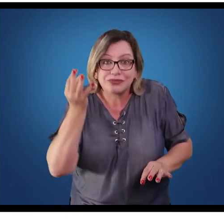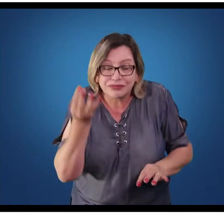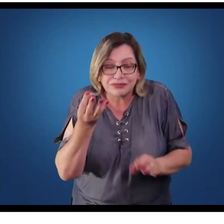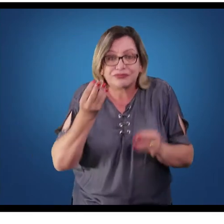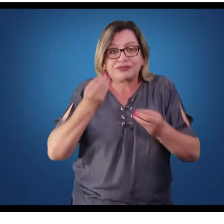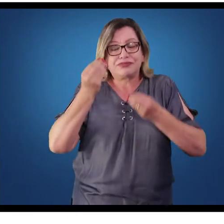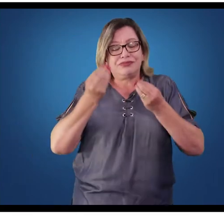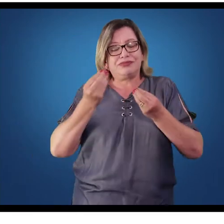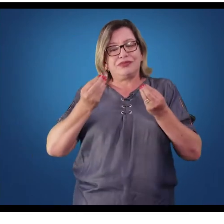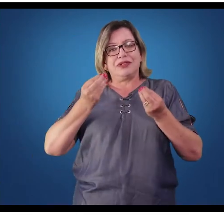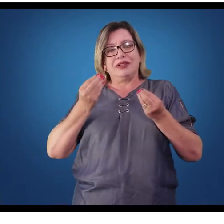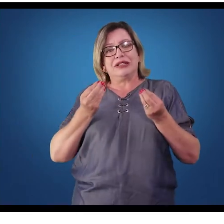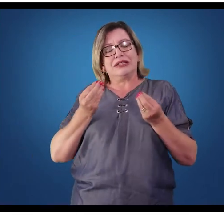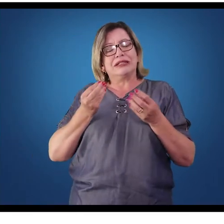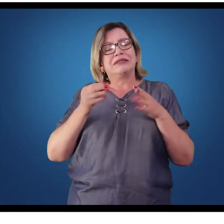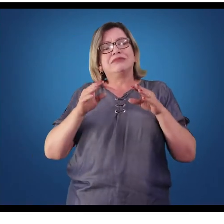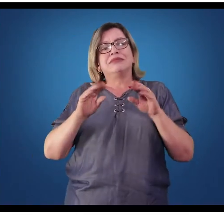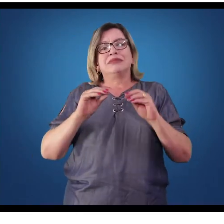transmissão para o sistema.